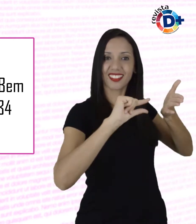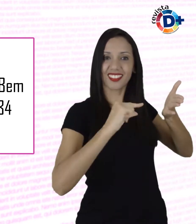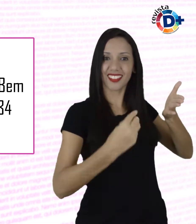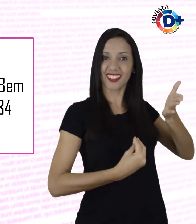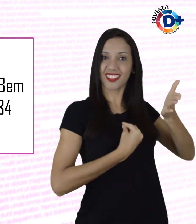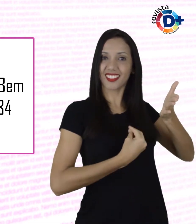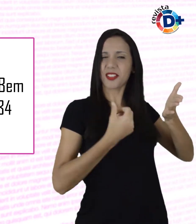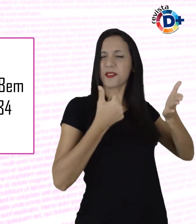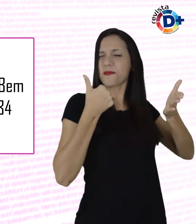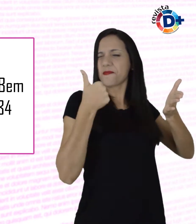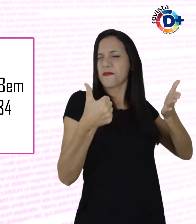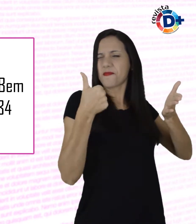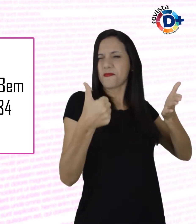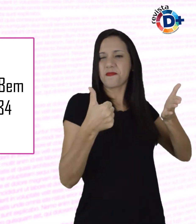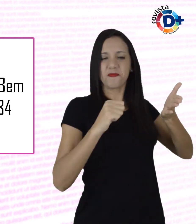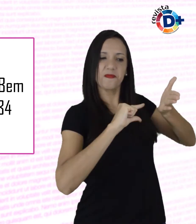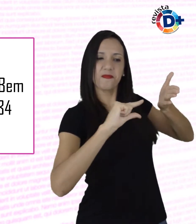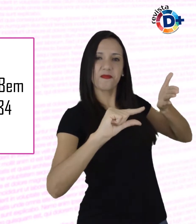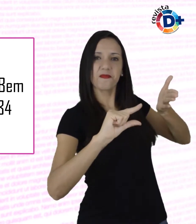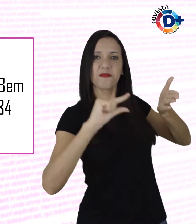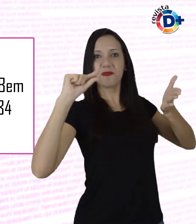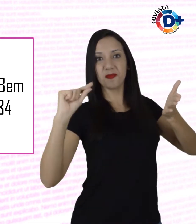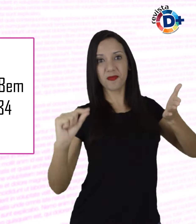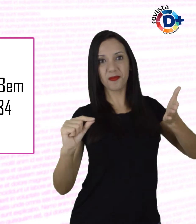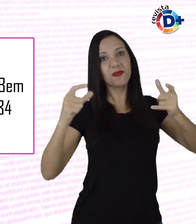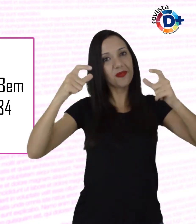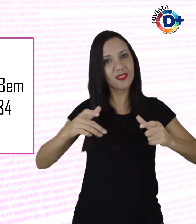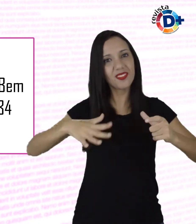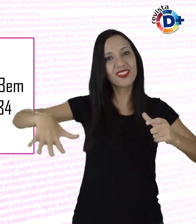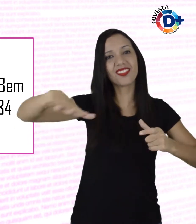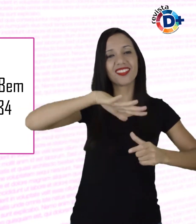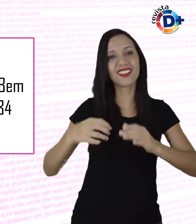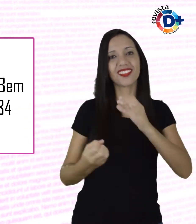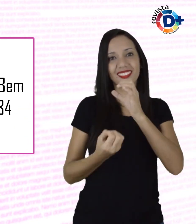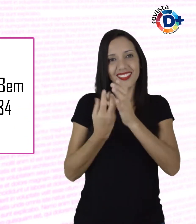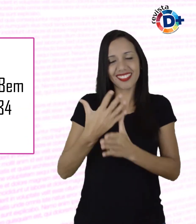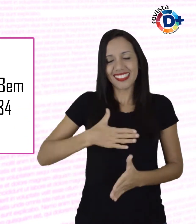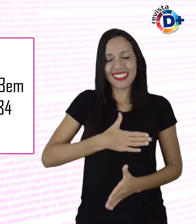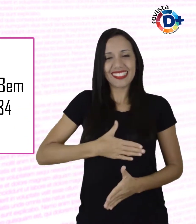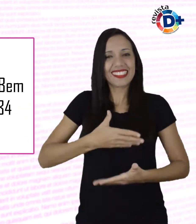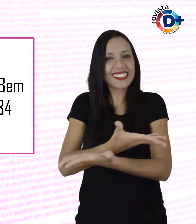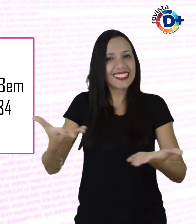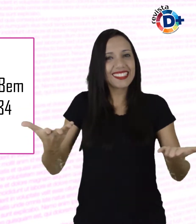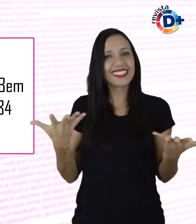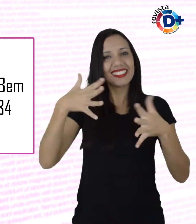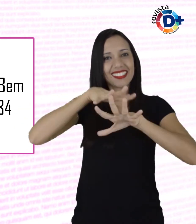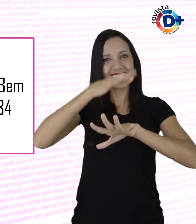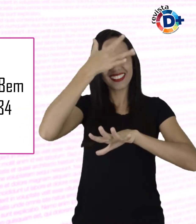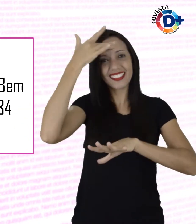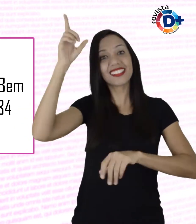espaço criado para divulgar ações de bem-estar em prol da inclusão da pessoa com deficiência.